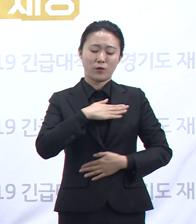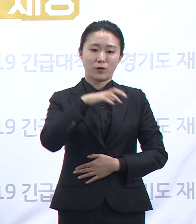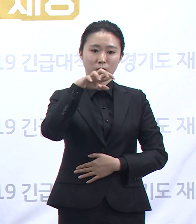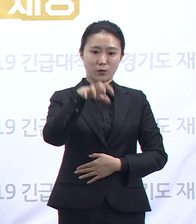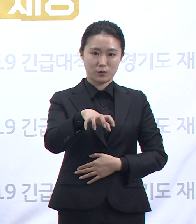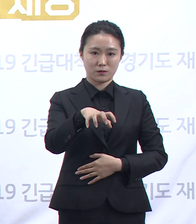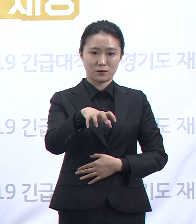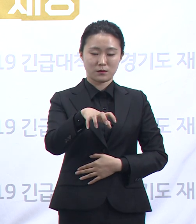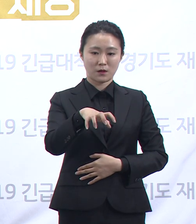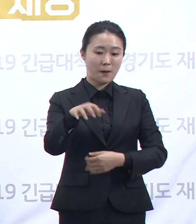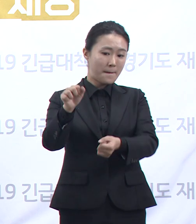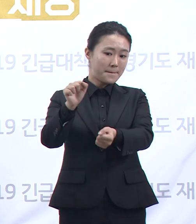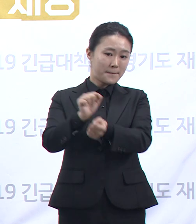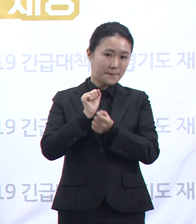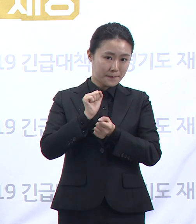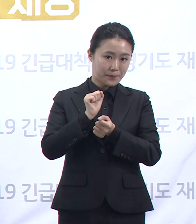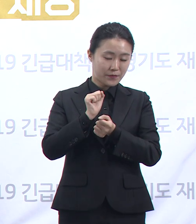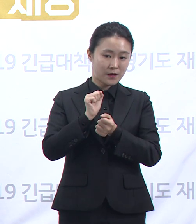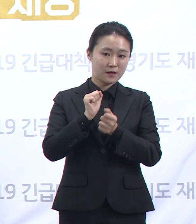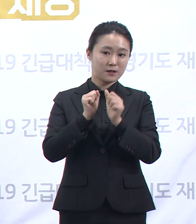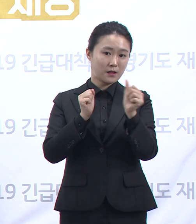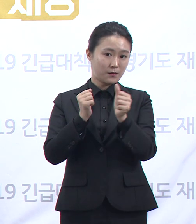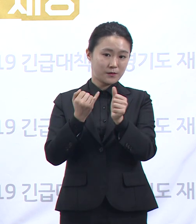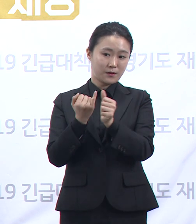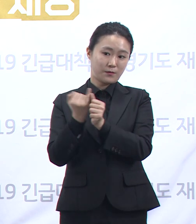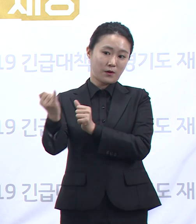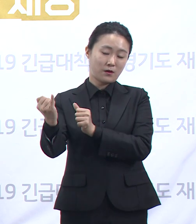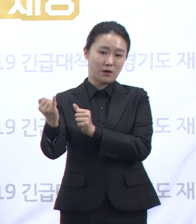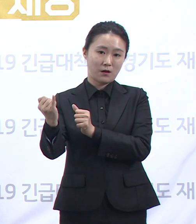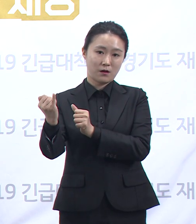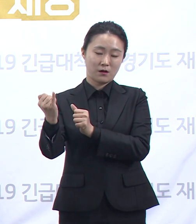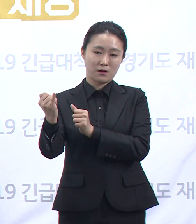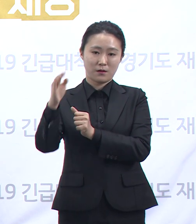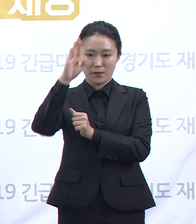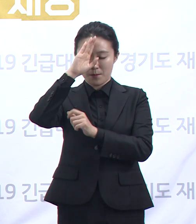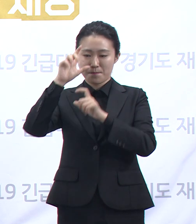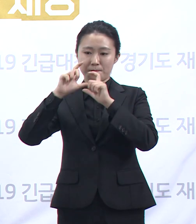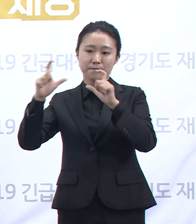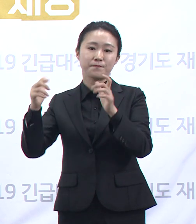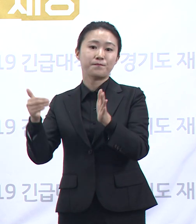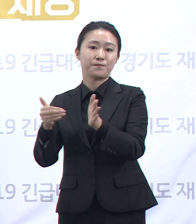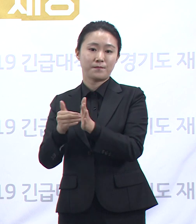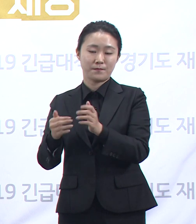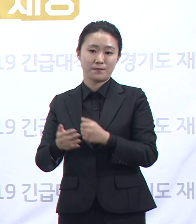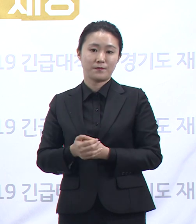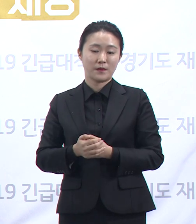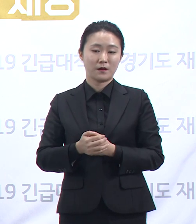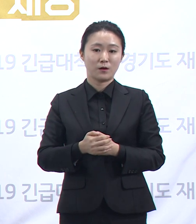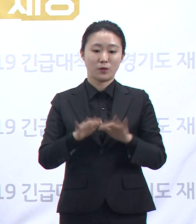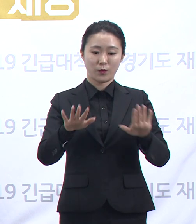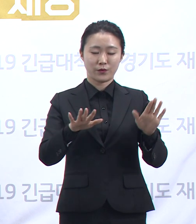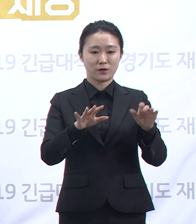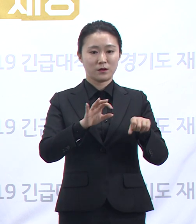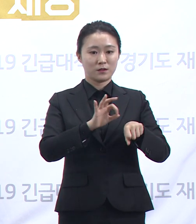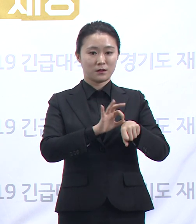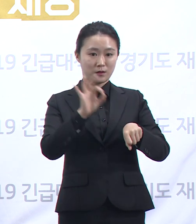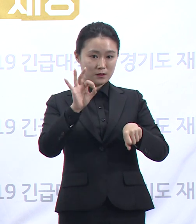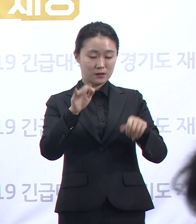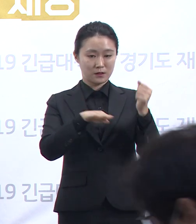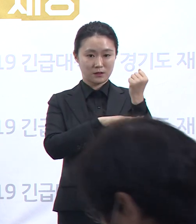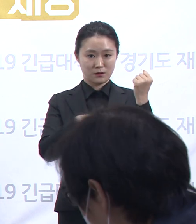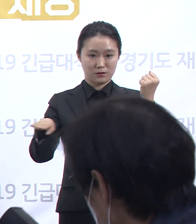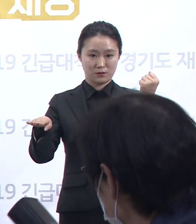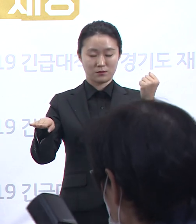사람의 아내가 추가로 양성 판정을 받음으로써 금일 10시 기준 누적 확진자는 총 11명으로